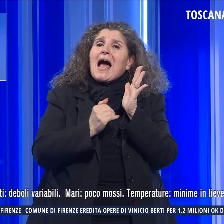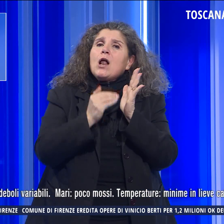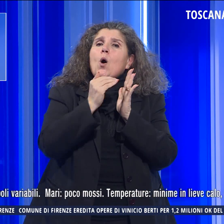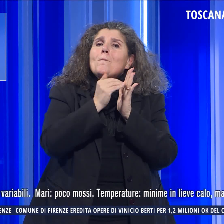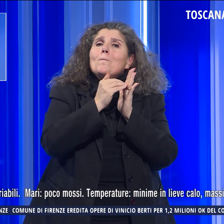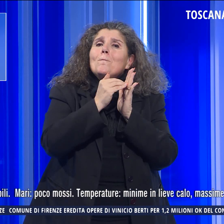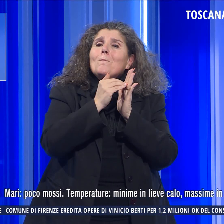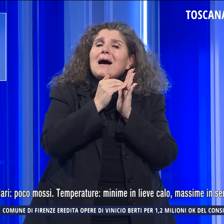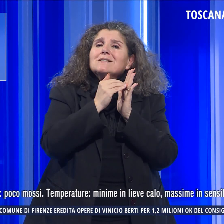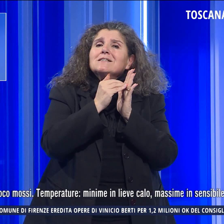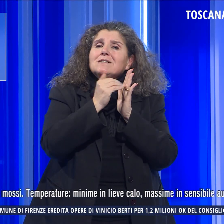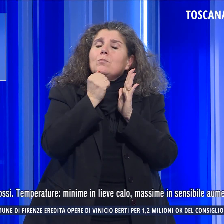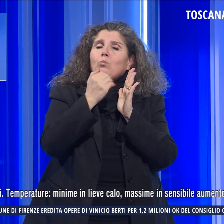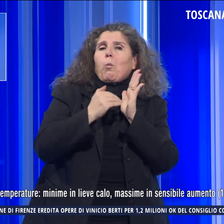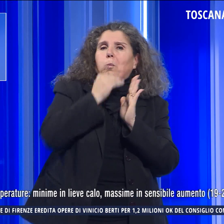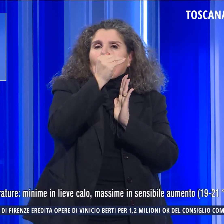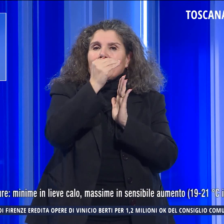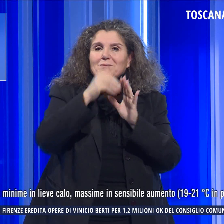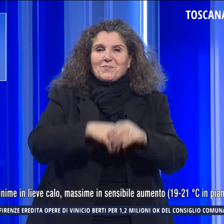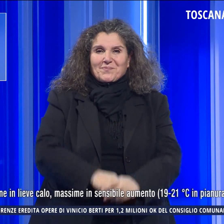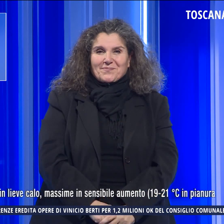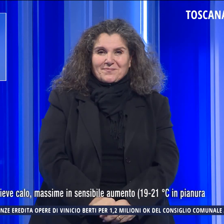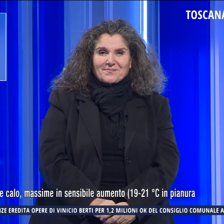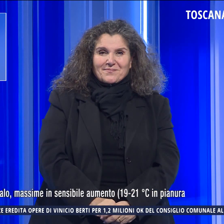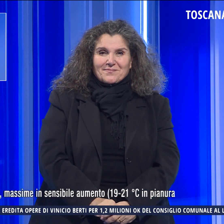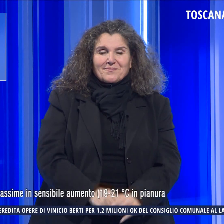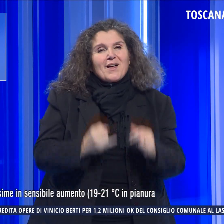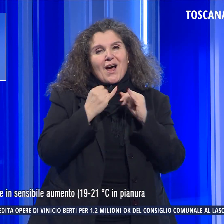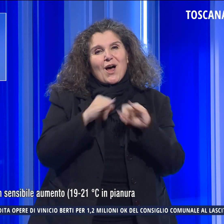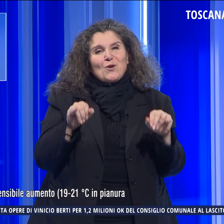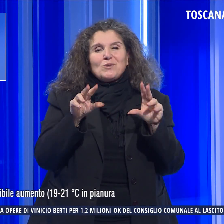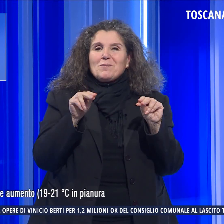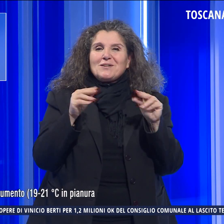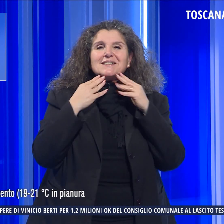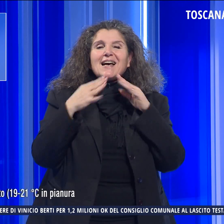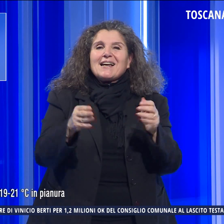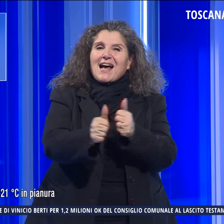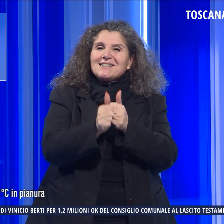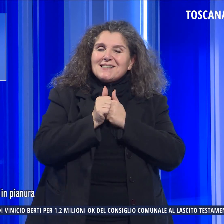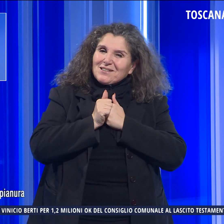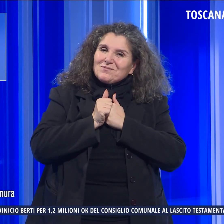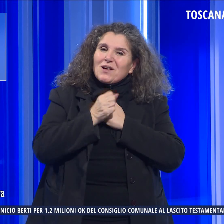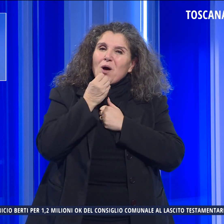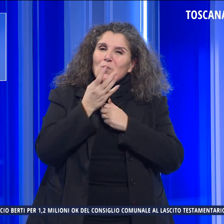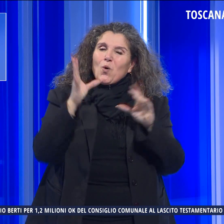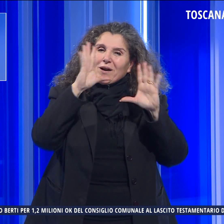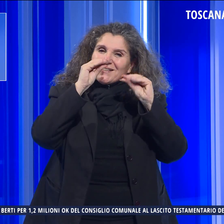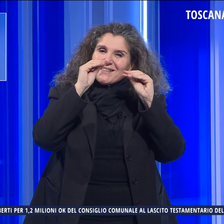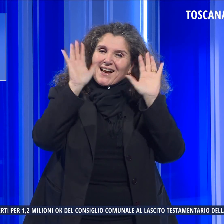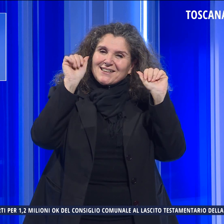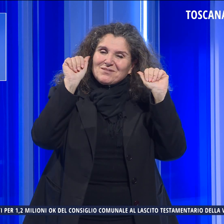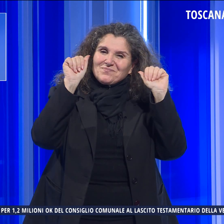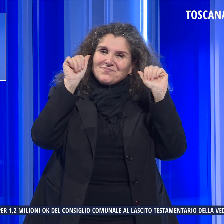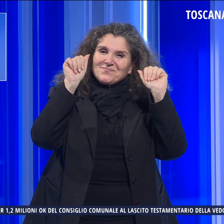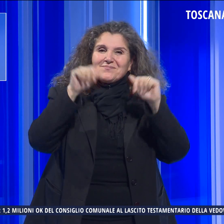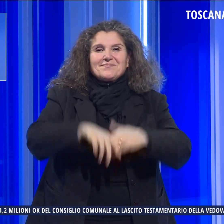le massime in sensibile aumento. Il telegiornale termina qui, grazie per averci seguito, buona serata a tutti e